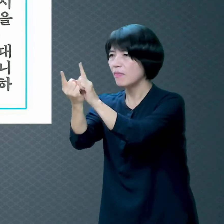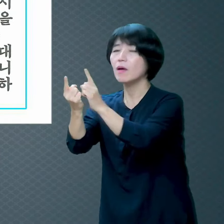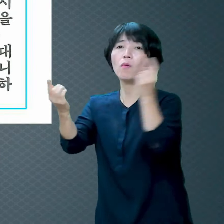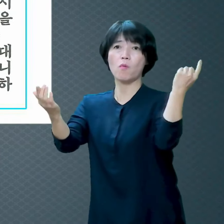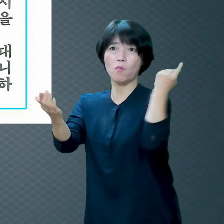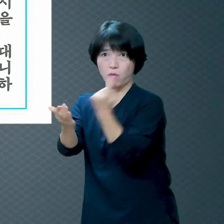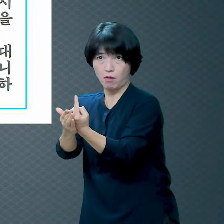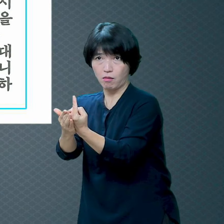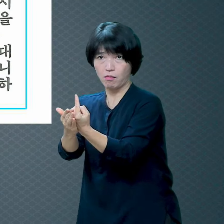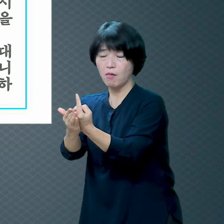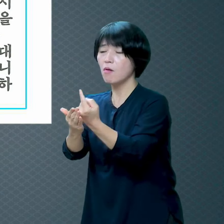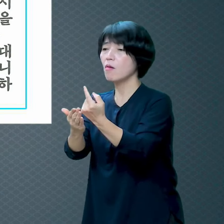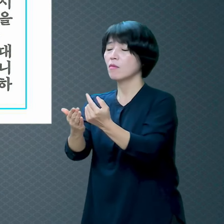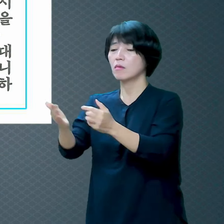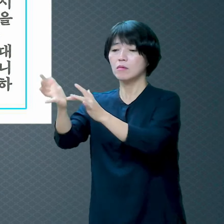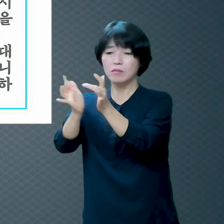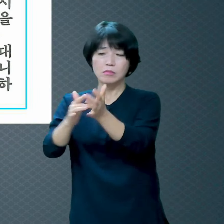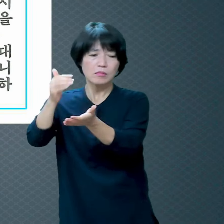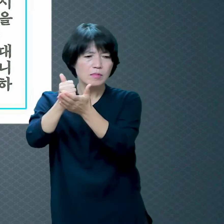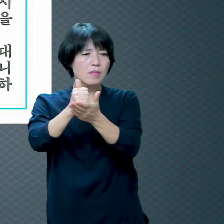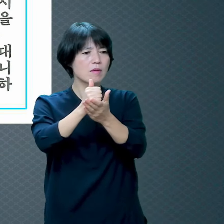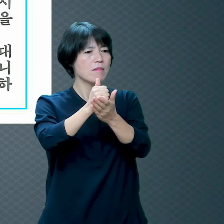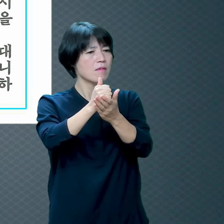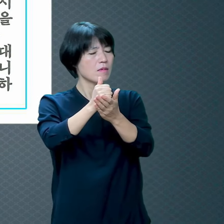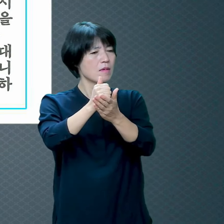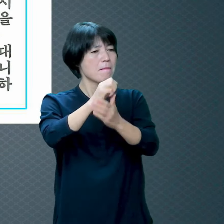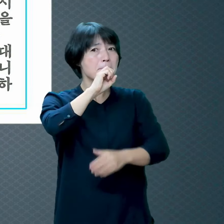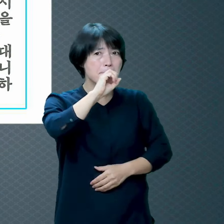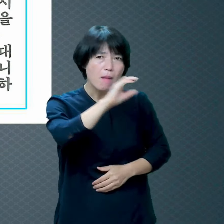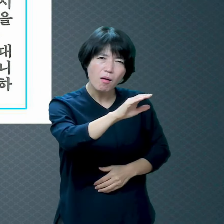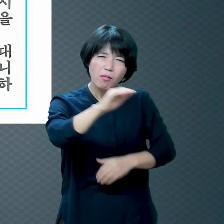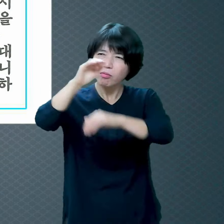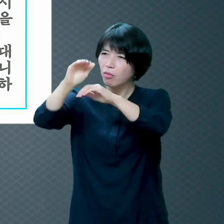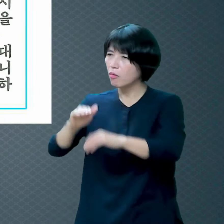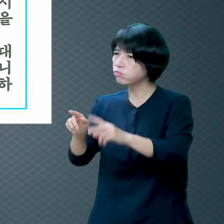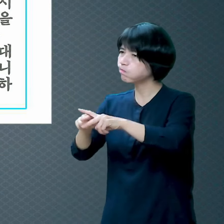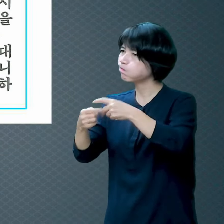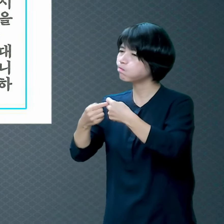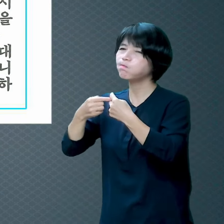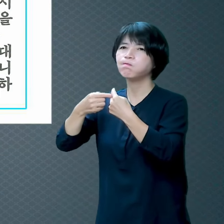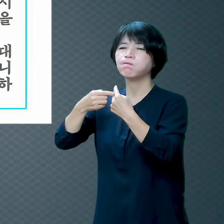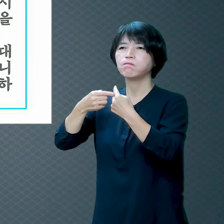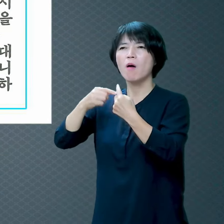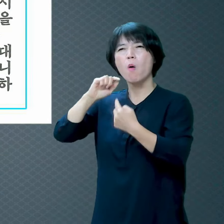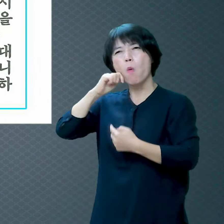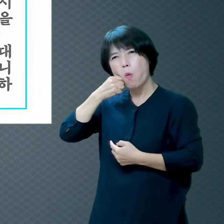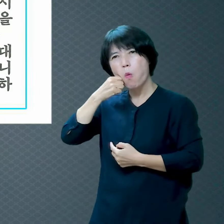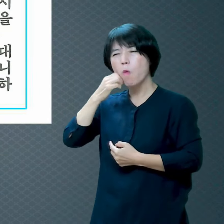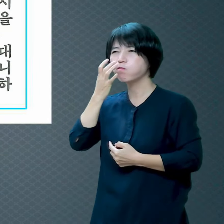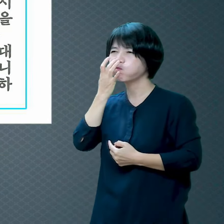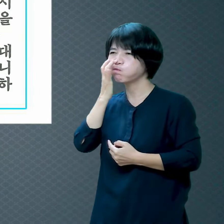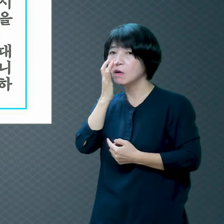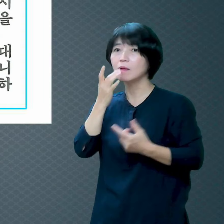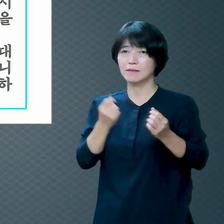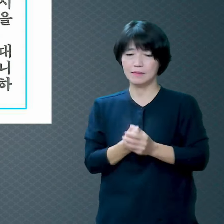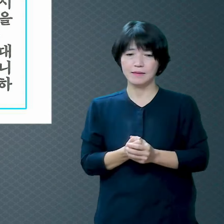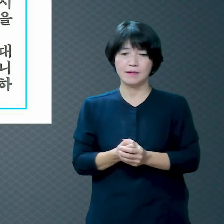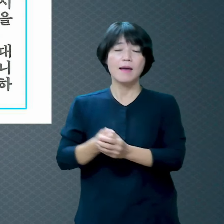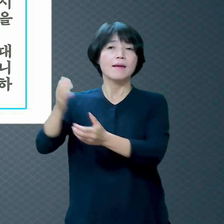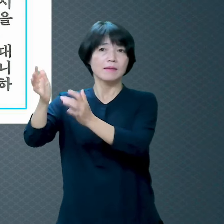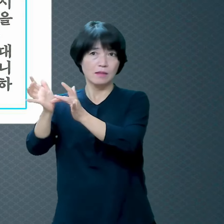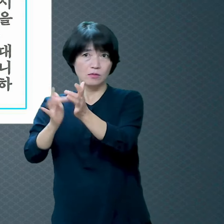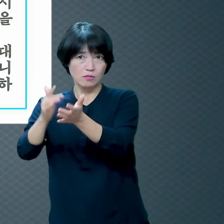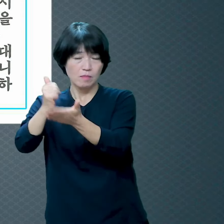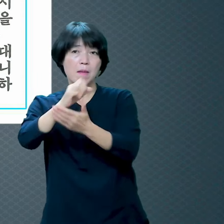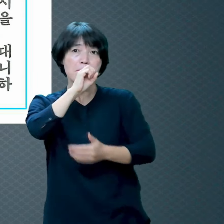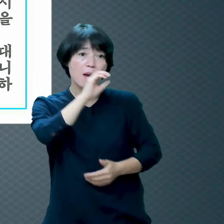말씀이 이상한 말씀을 하셨어요 사람이 거듭나지 않으면 하나님 나라를 볼